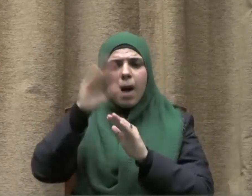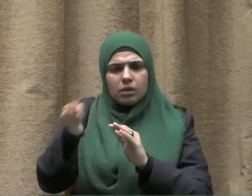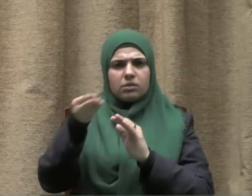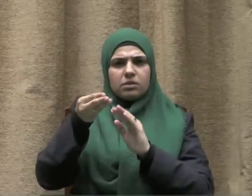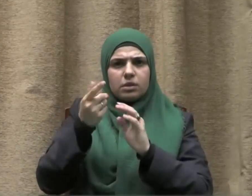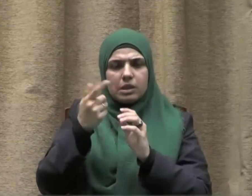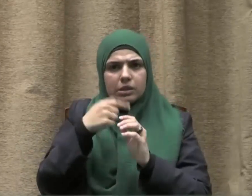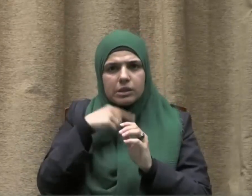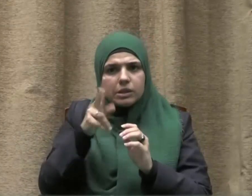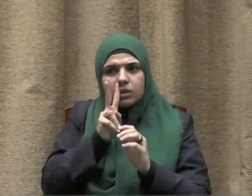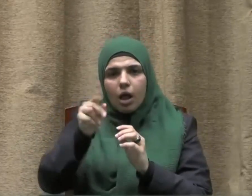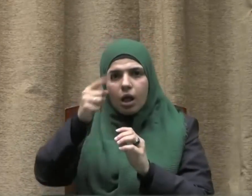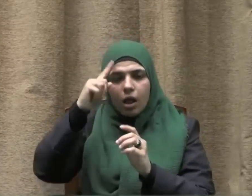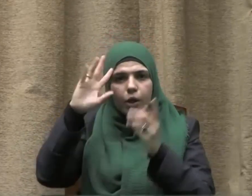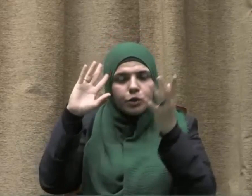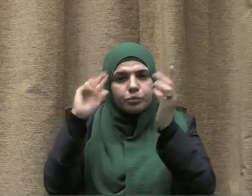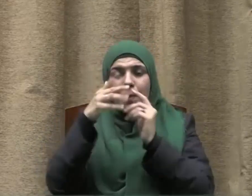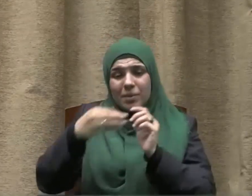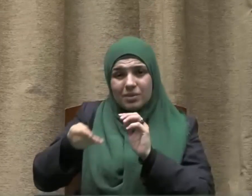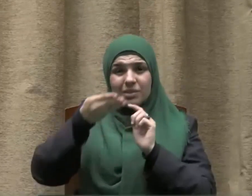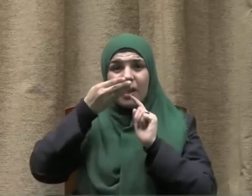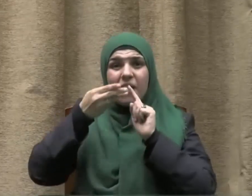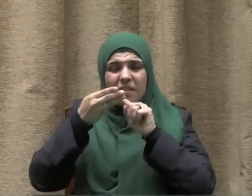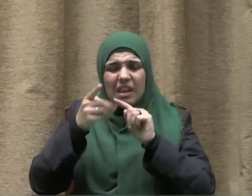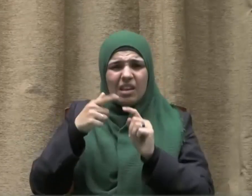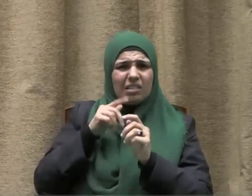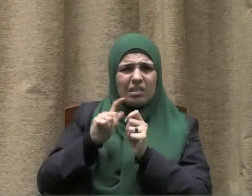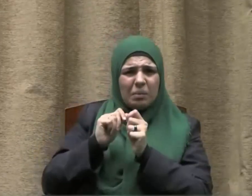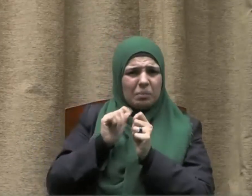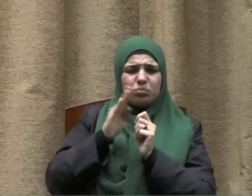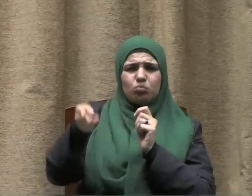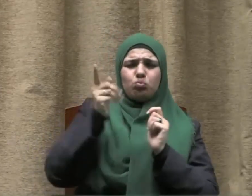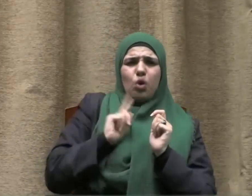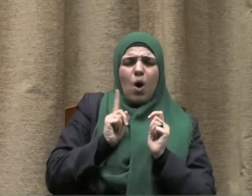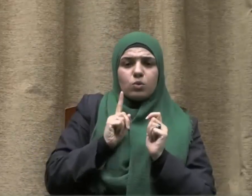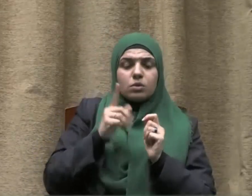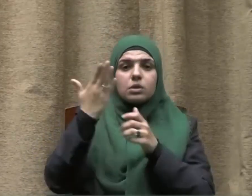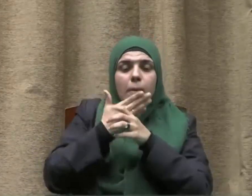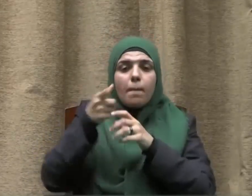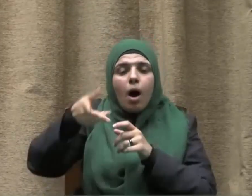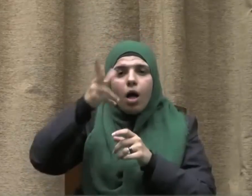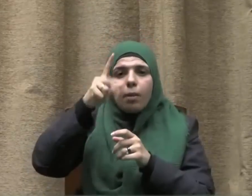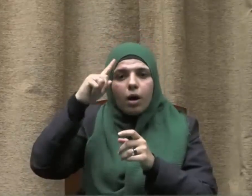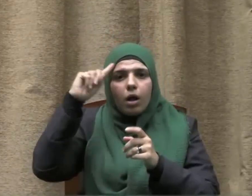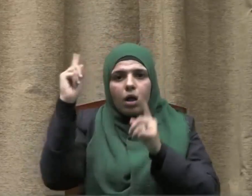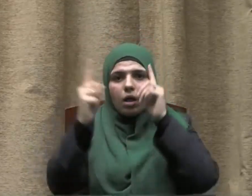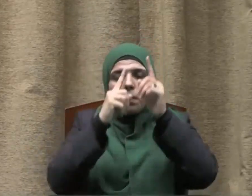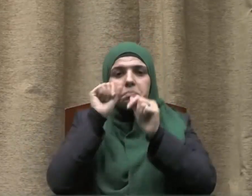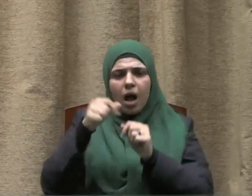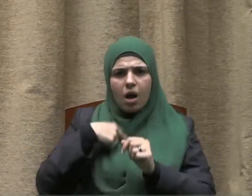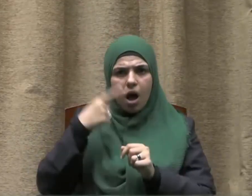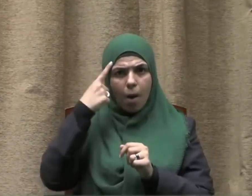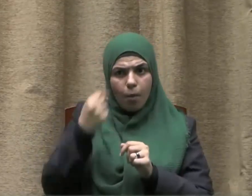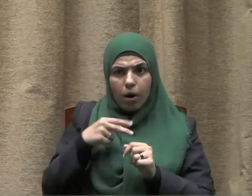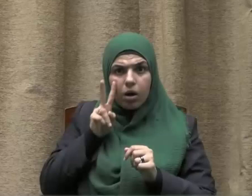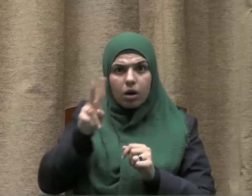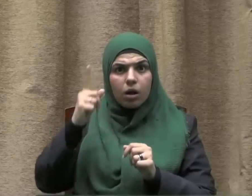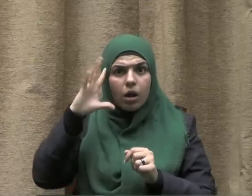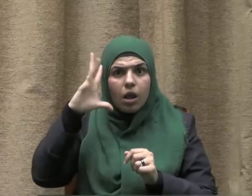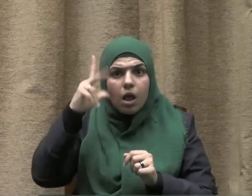فيه فإذا وجد ريحها صرف عنها فقال أبو بكر رضي الله عنه إن هذا